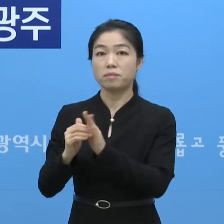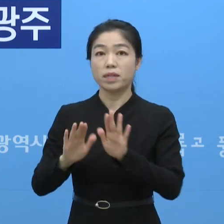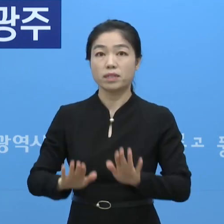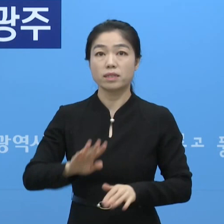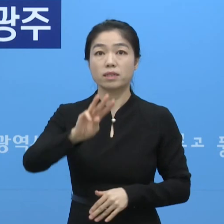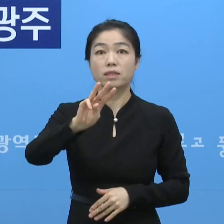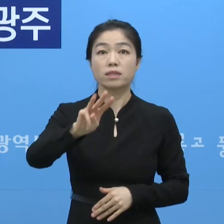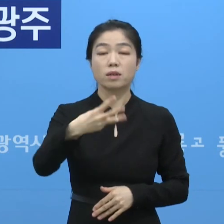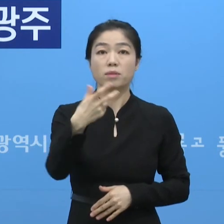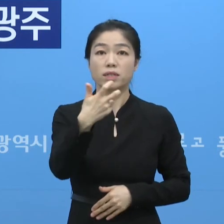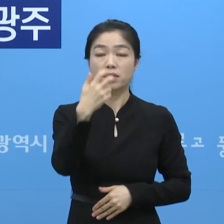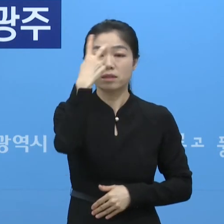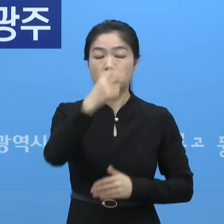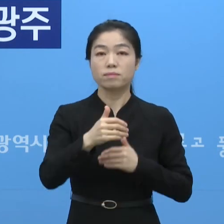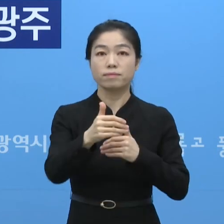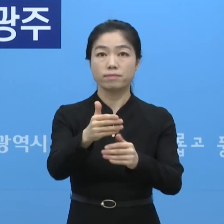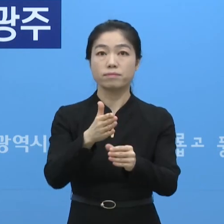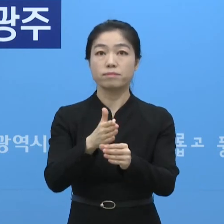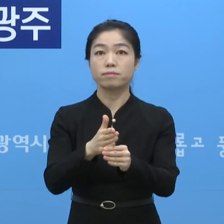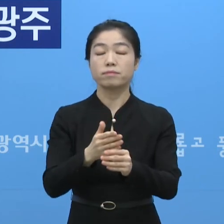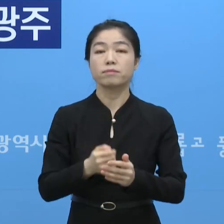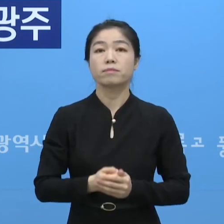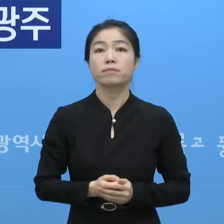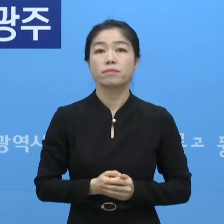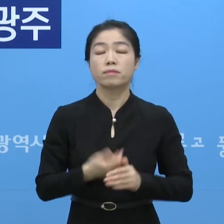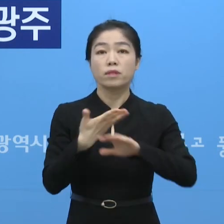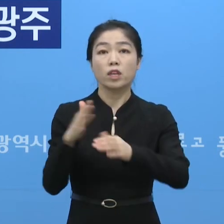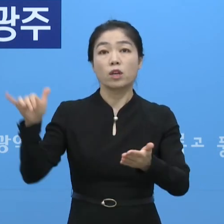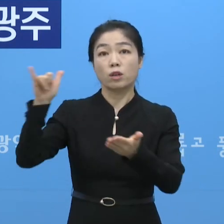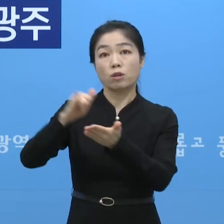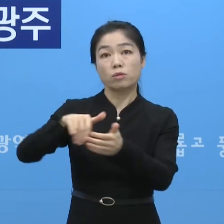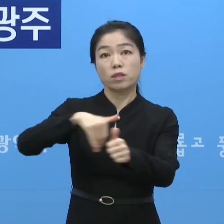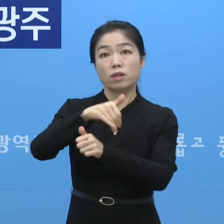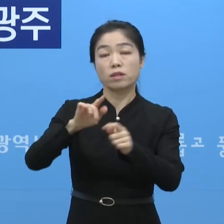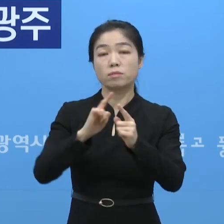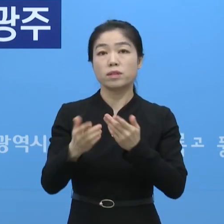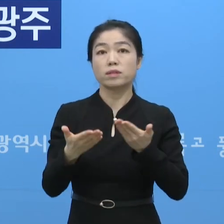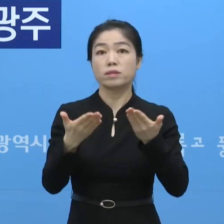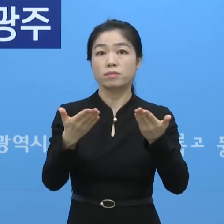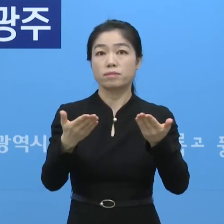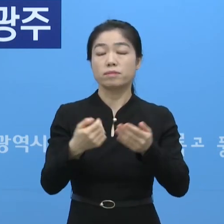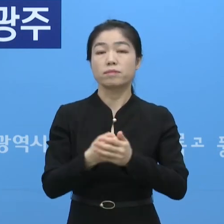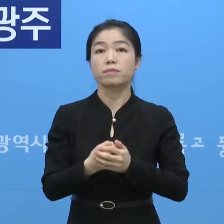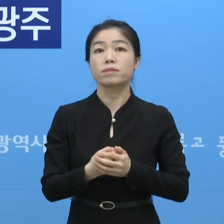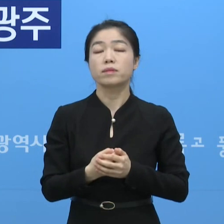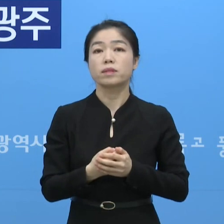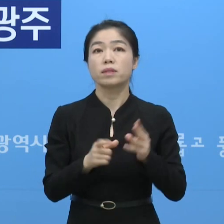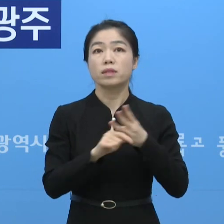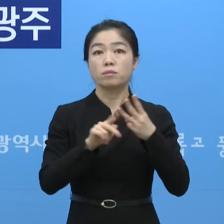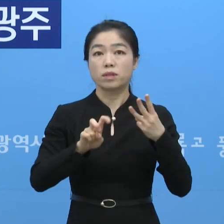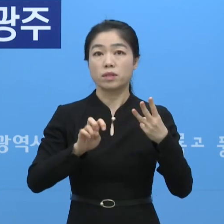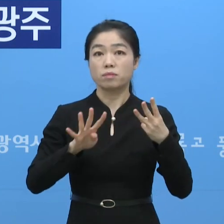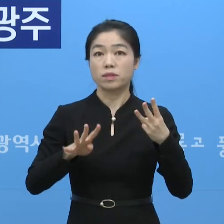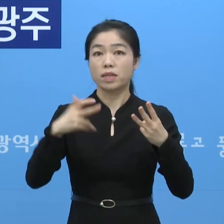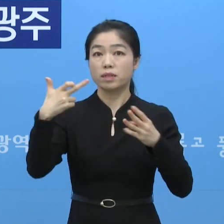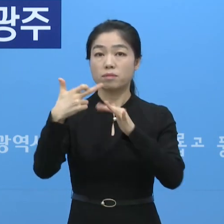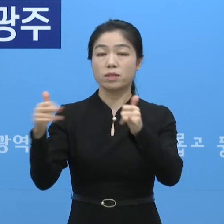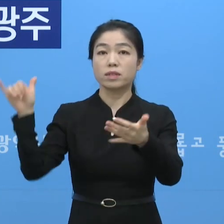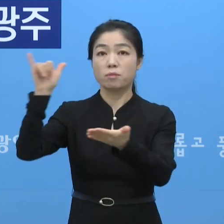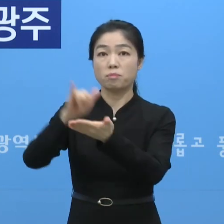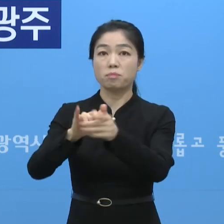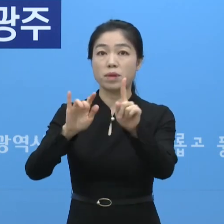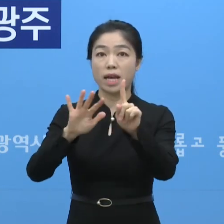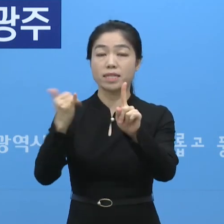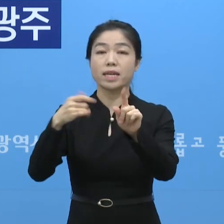370건은 검사 진행 중에 있습니다. 해외입국자 확진 현황은 3월 24일 17명